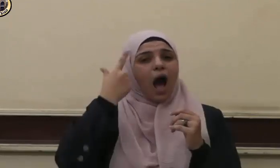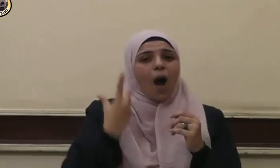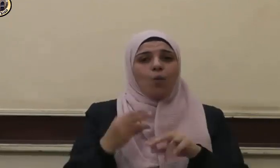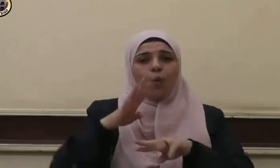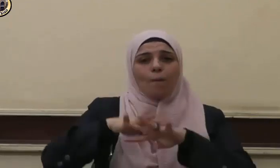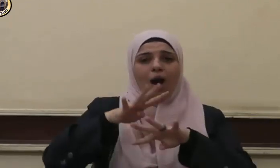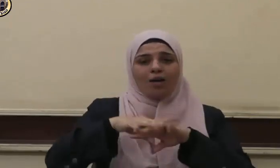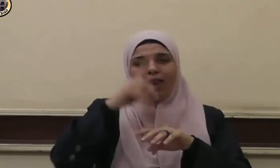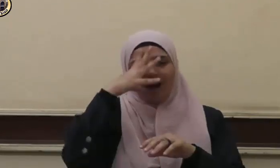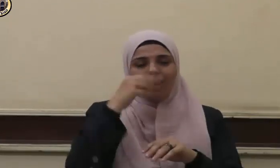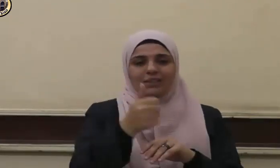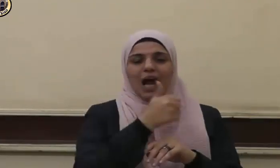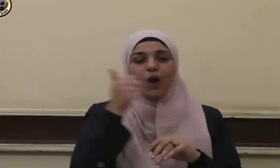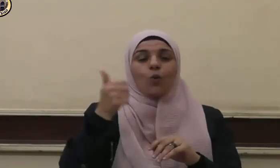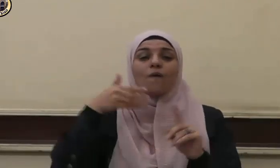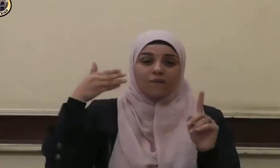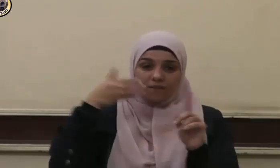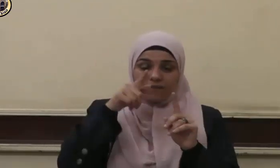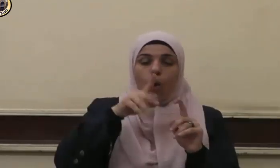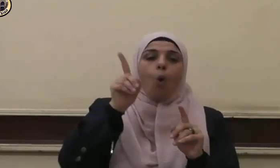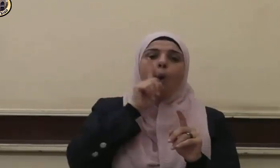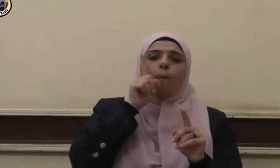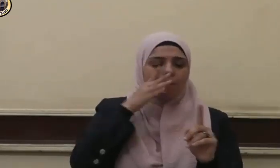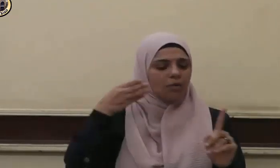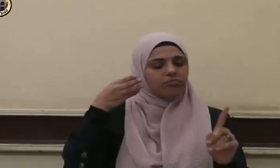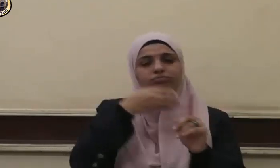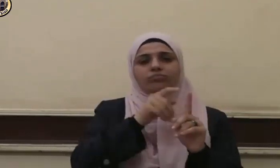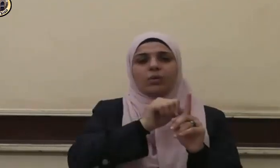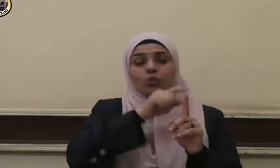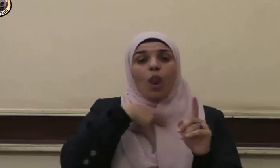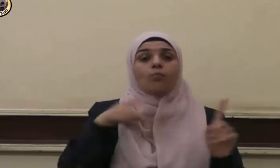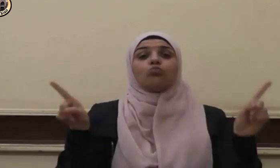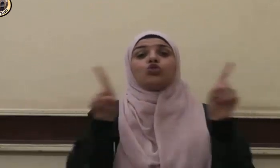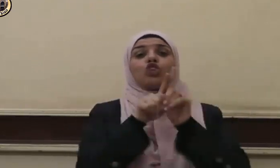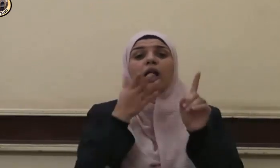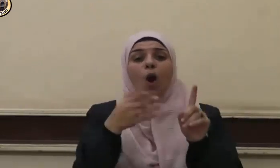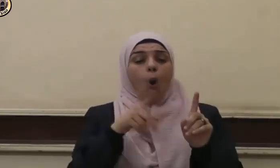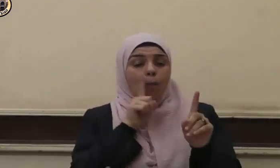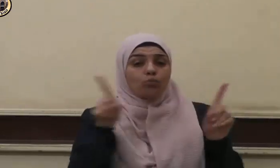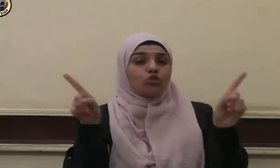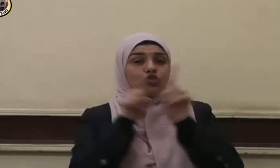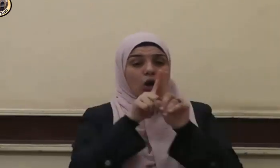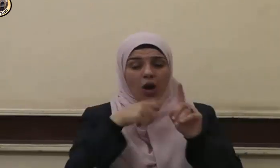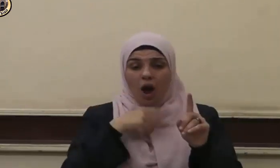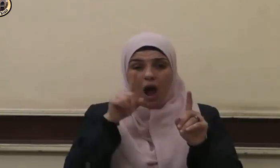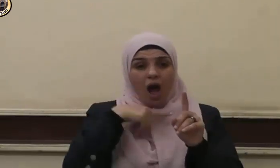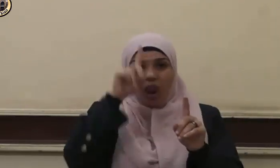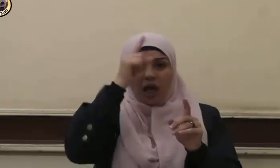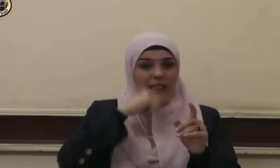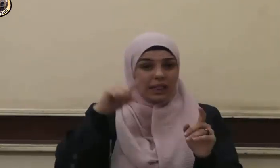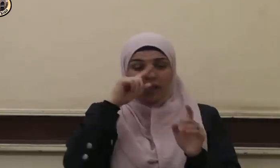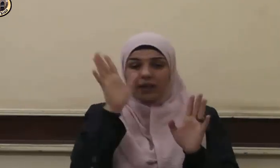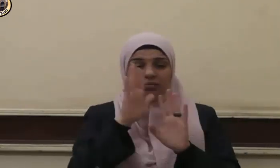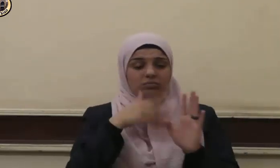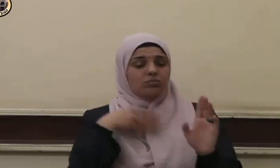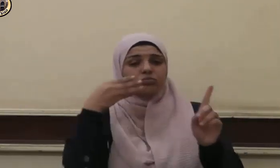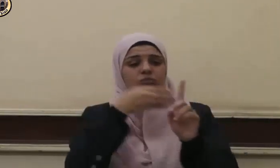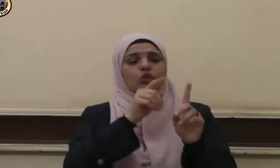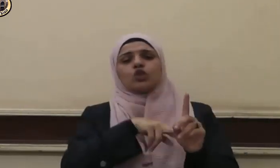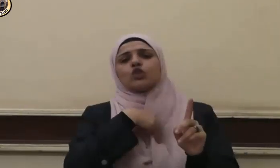عنهما تأتيها أمها وهي مشركة راغبة فسألت